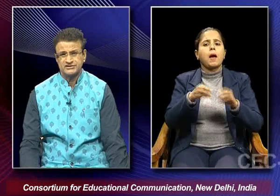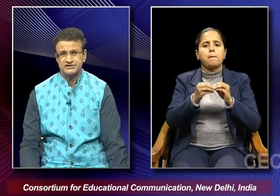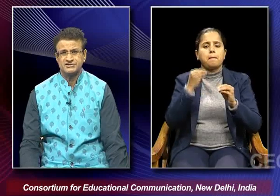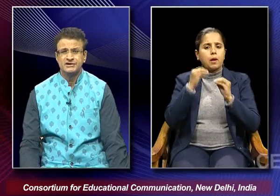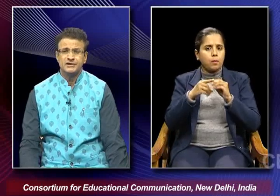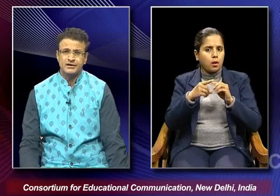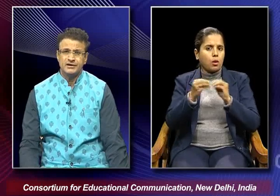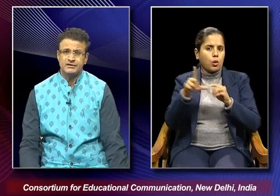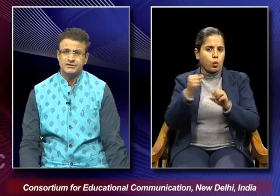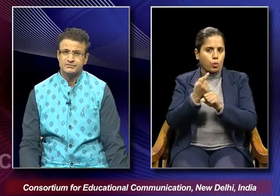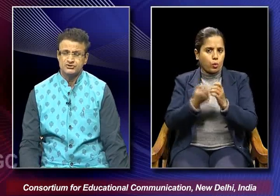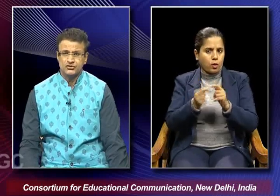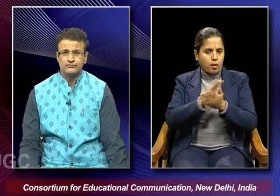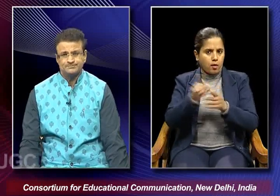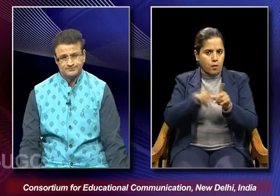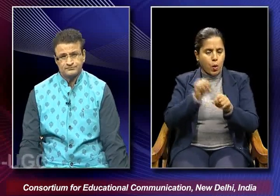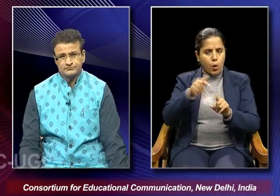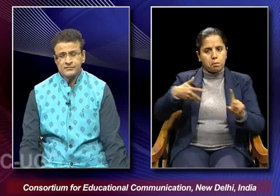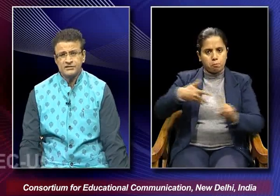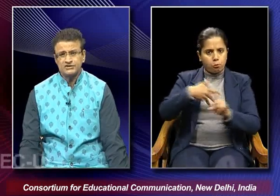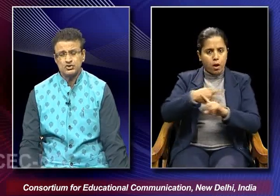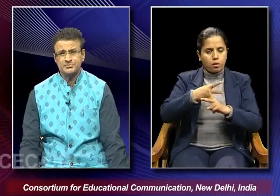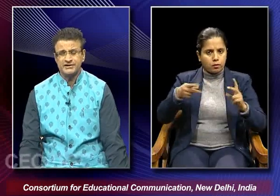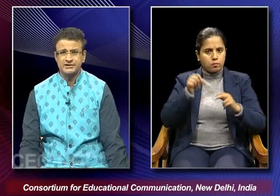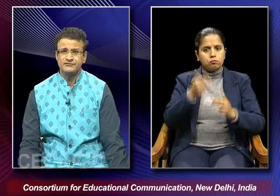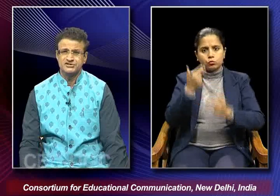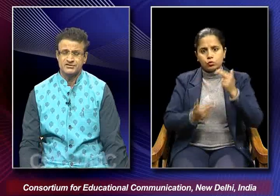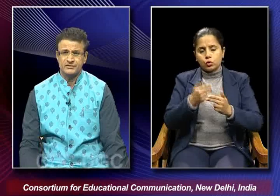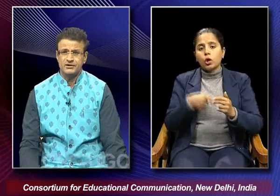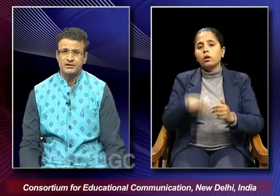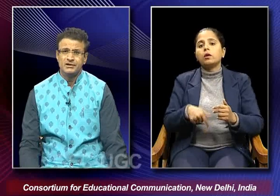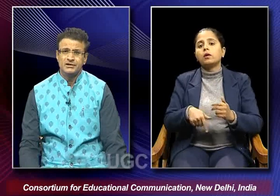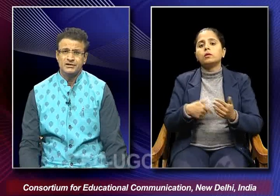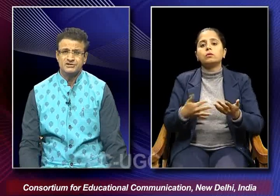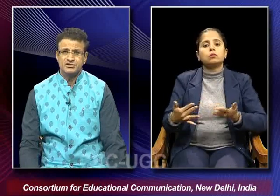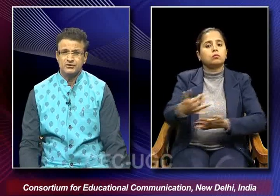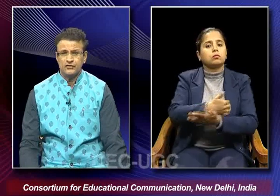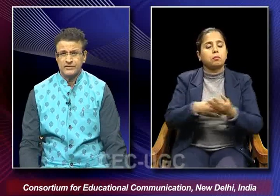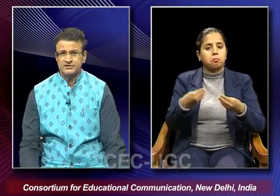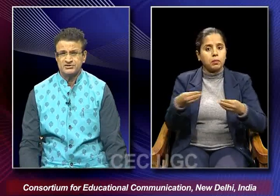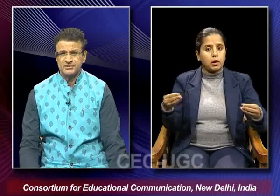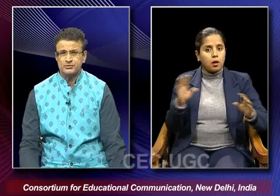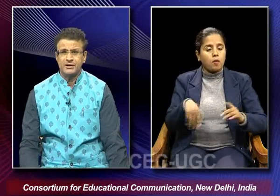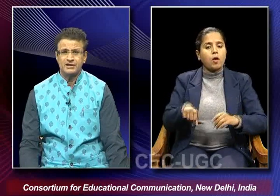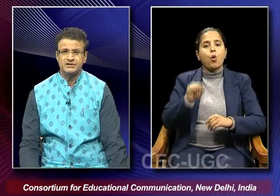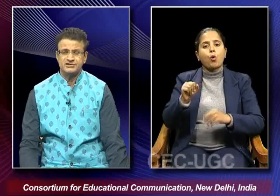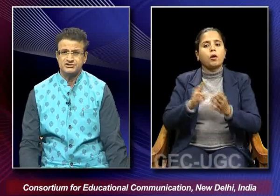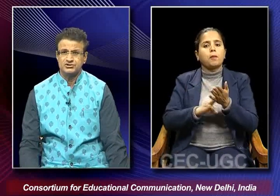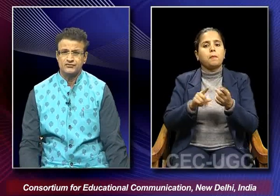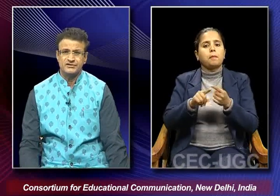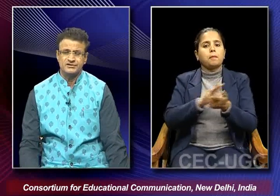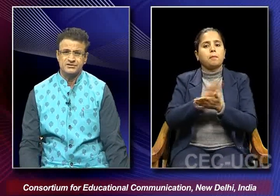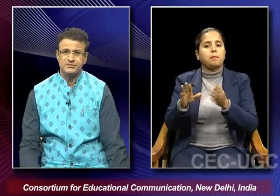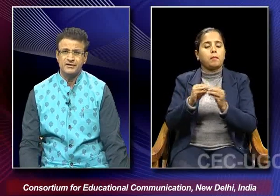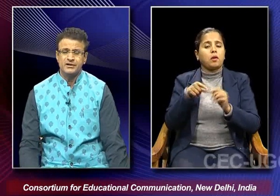references in terms of the source material which is available is Rauf Ahmed's Mahbub Khan the legends